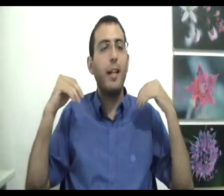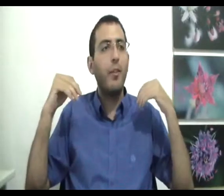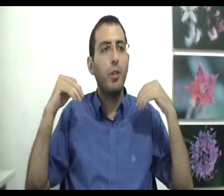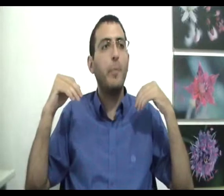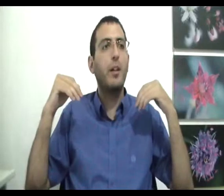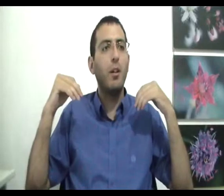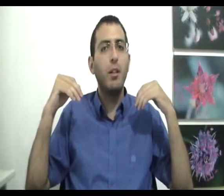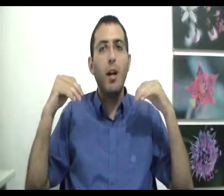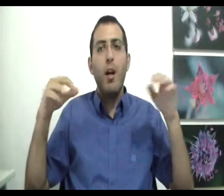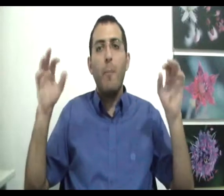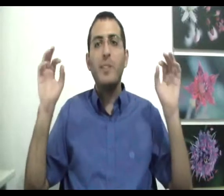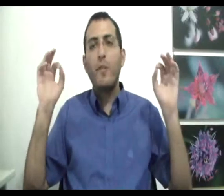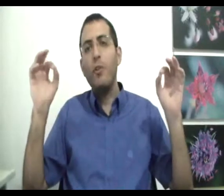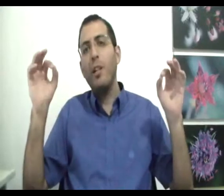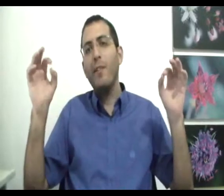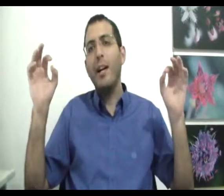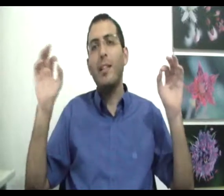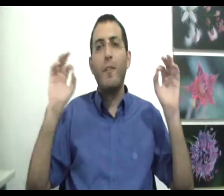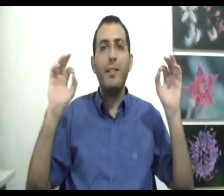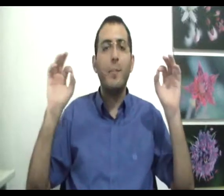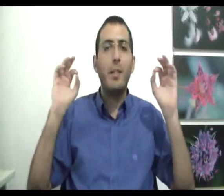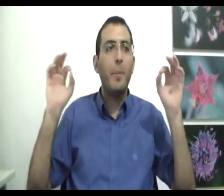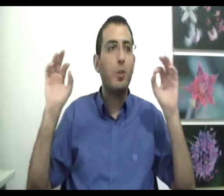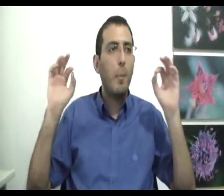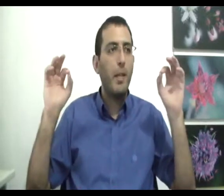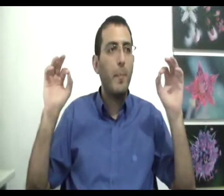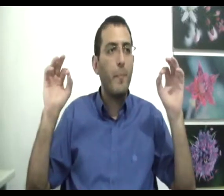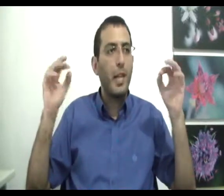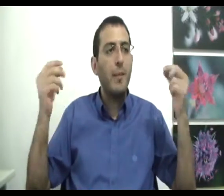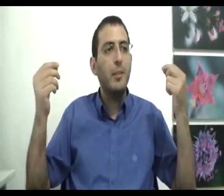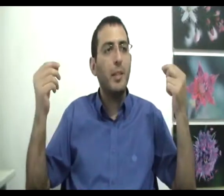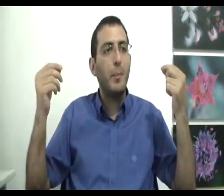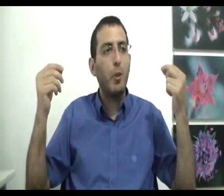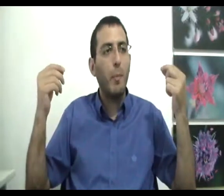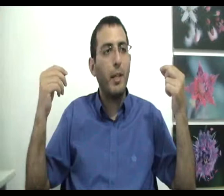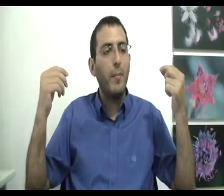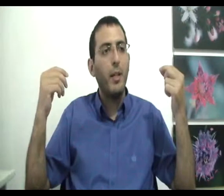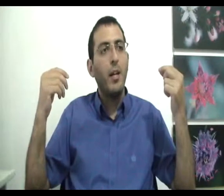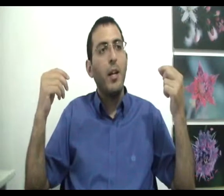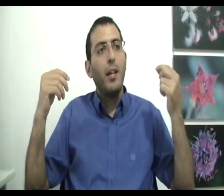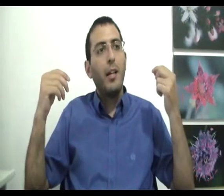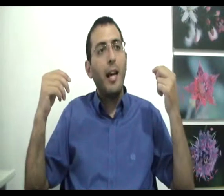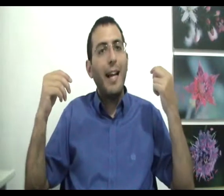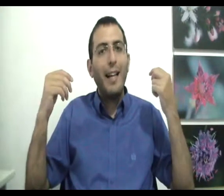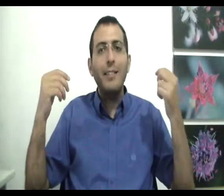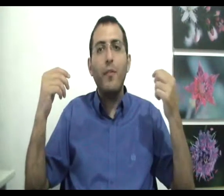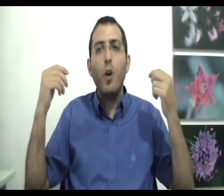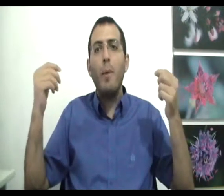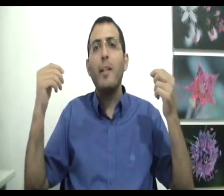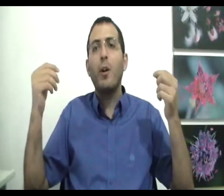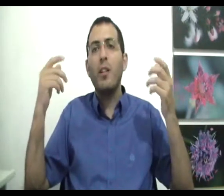להרגיש יותר ביטחון בסופו של דבר, הדבר הזה מתנפץ לו בפנים למה זה מתנפץ לו בפנים? כי הכסף לא באמת יכול